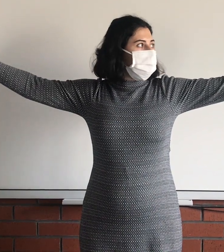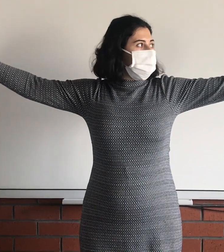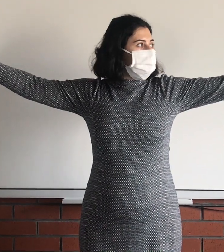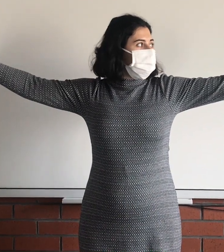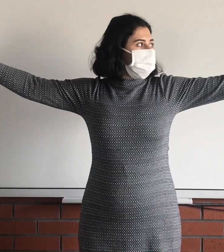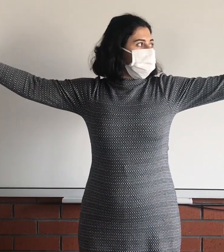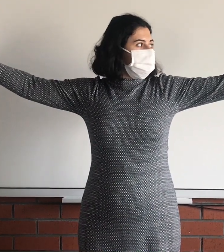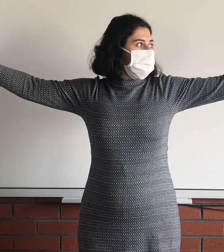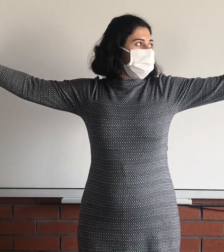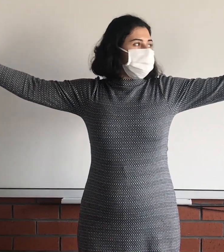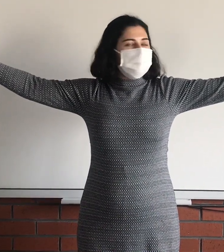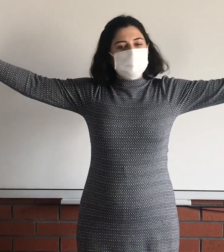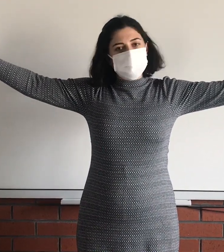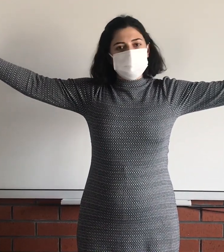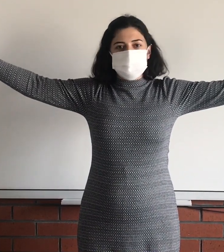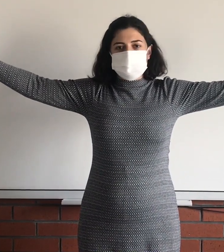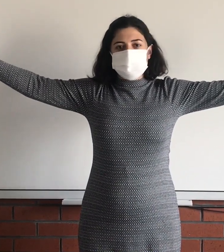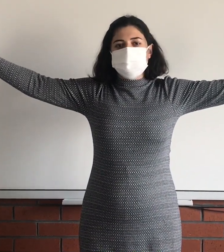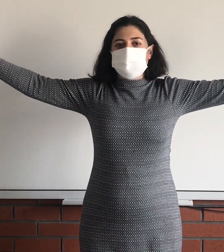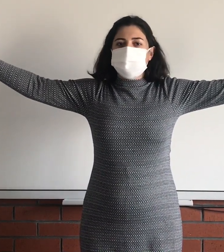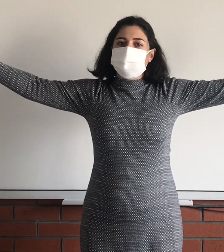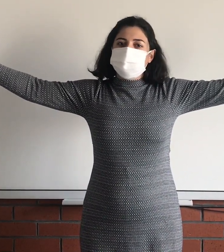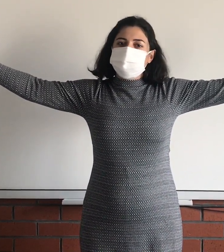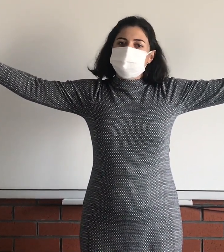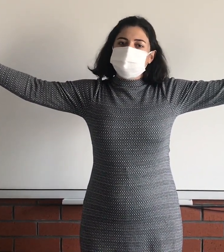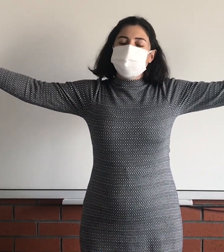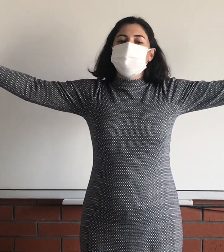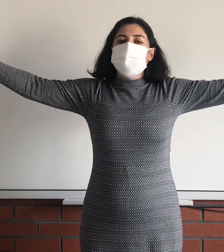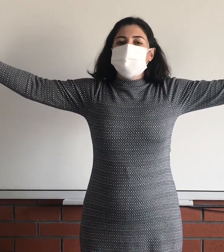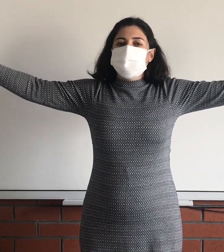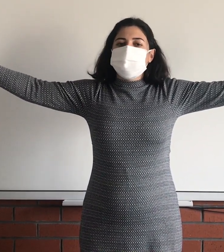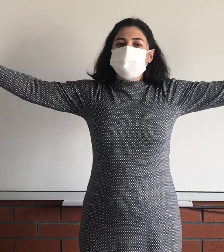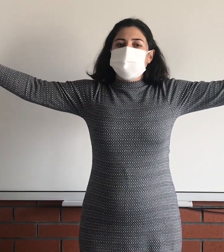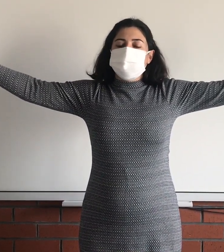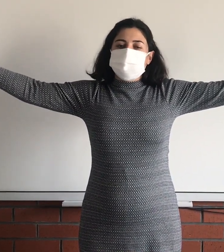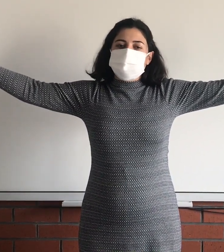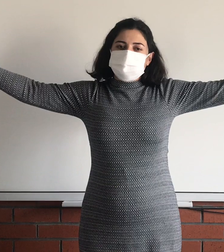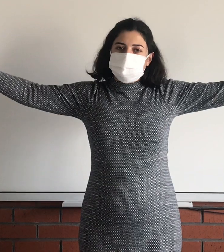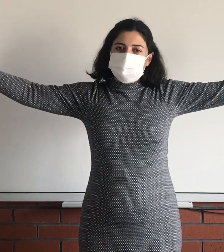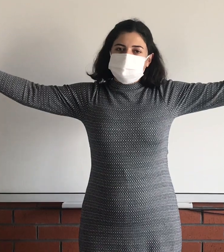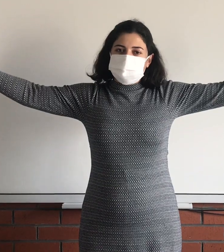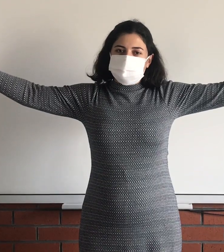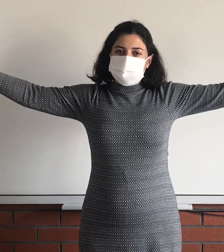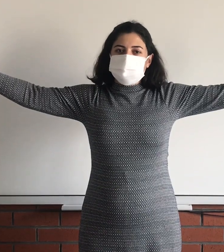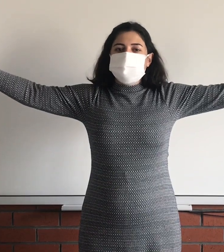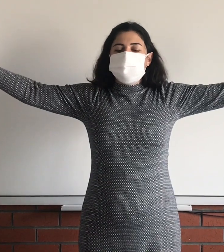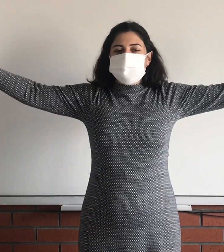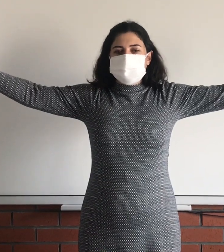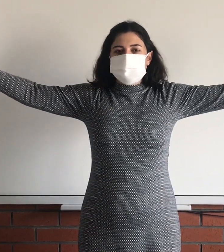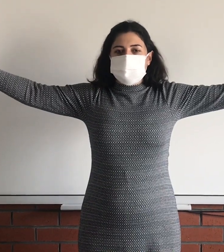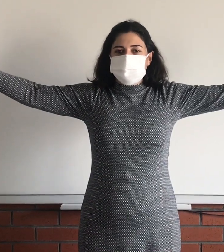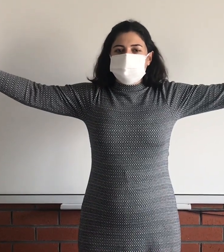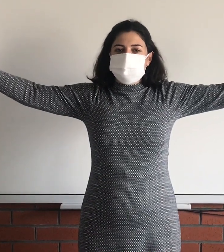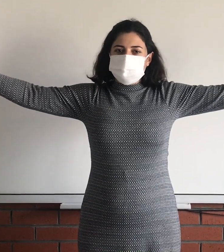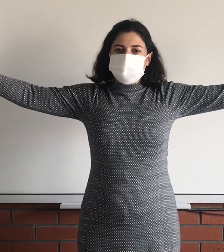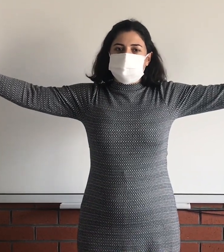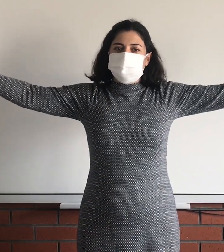ellerimi tutarak işte anne babanızın veya kardeşimizin elleriyle ellerinizi birleştirdiğimizde sıra dağı için çok güzel bir